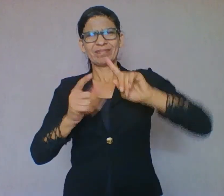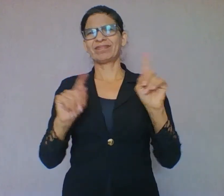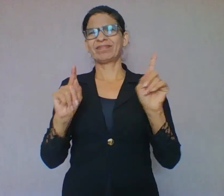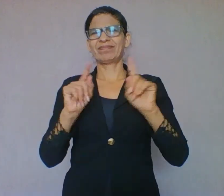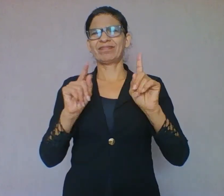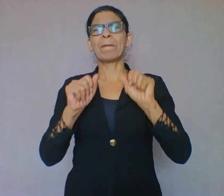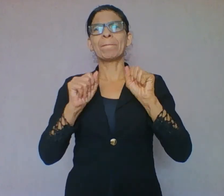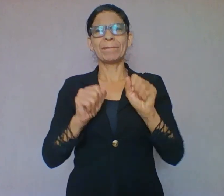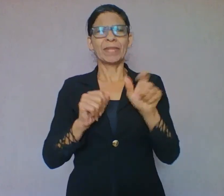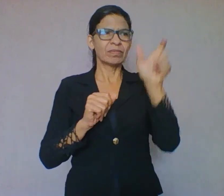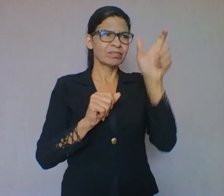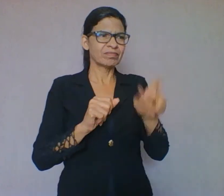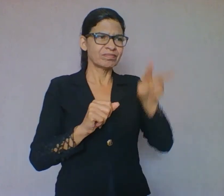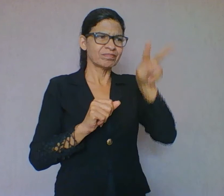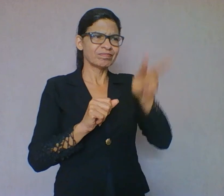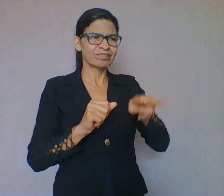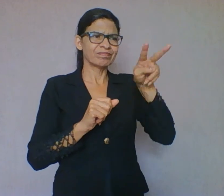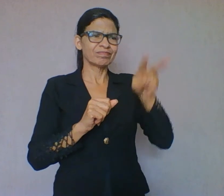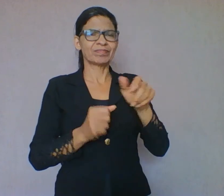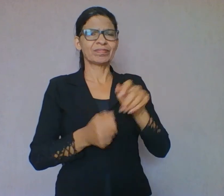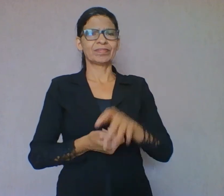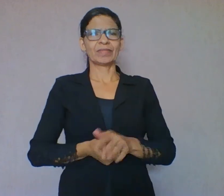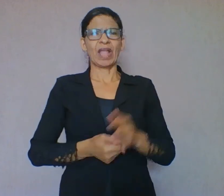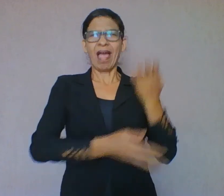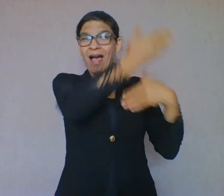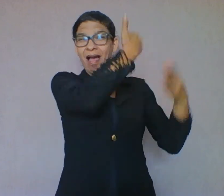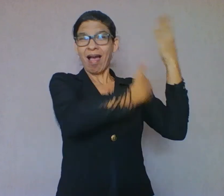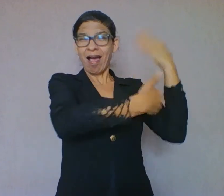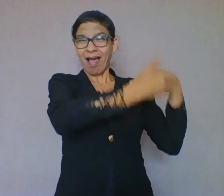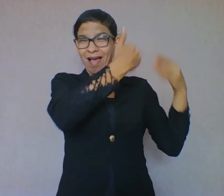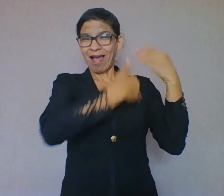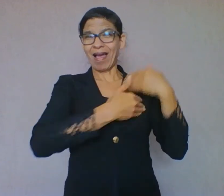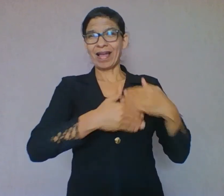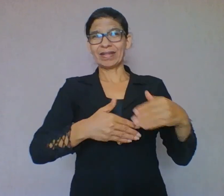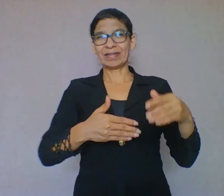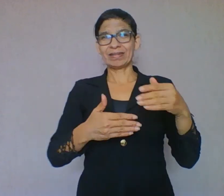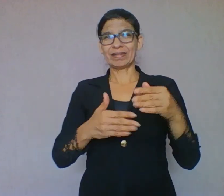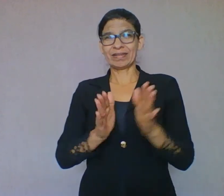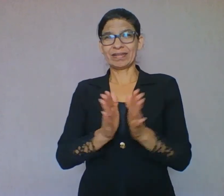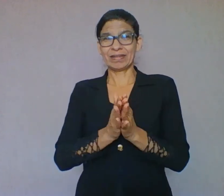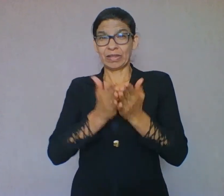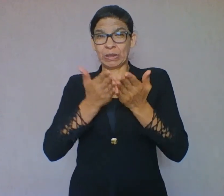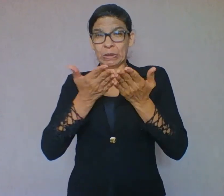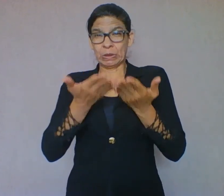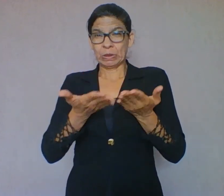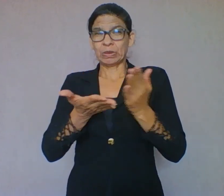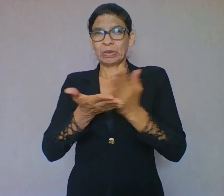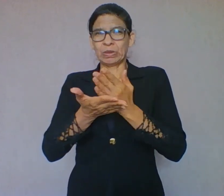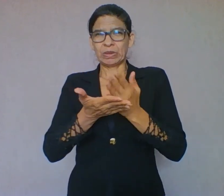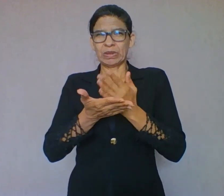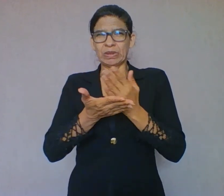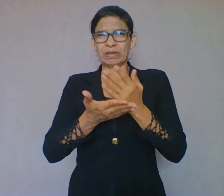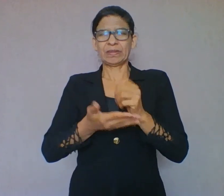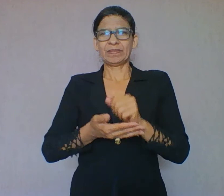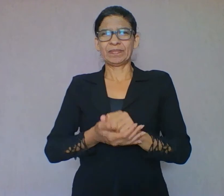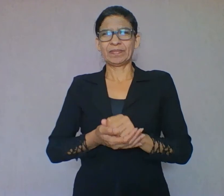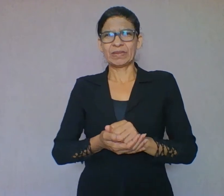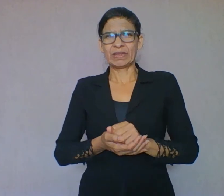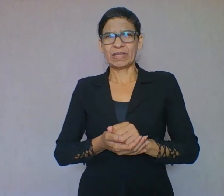Idade Média, os livros eram manuscritos, reproduzidos e ilustrados pelos monges copistas, no interior dos